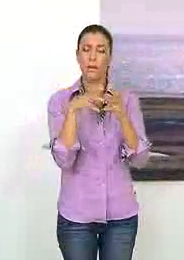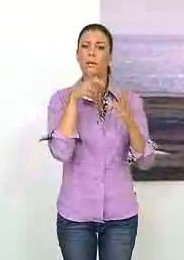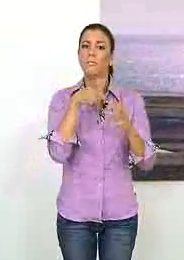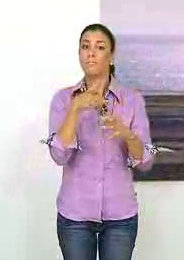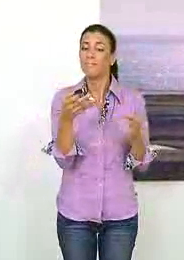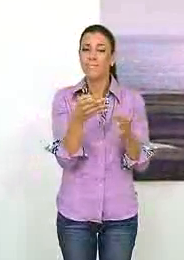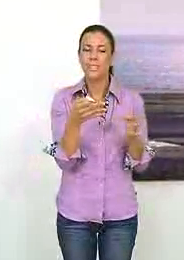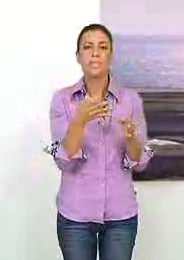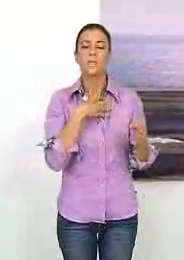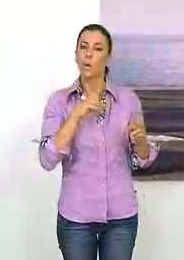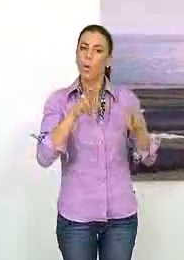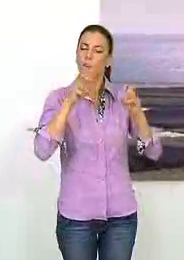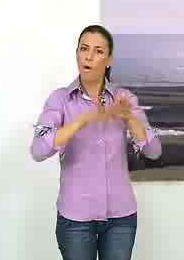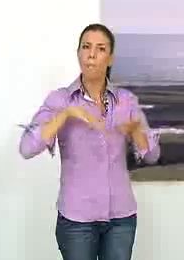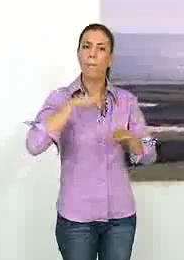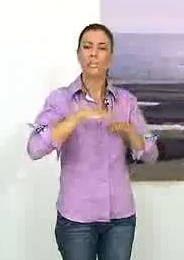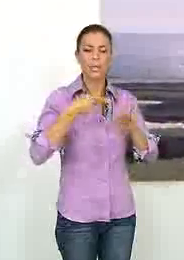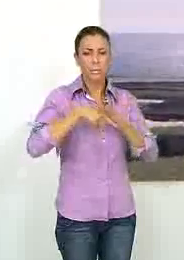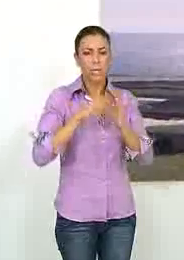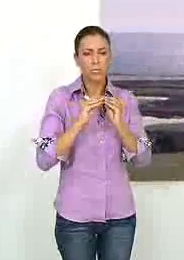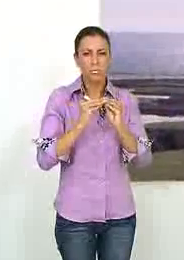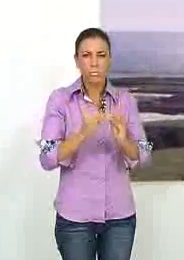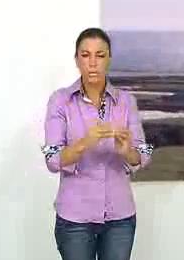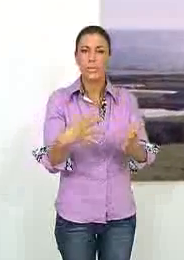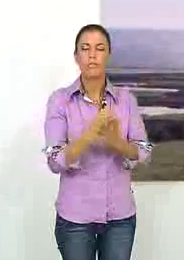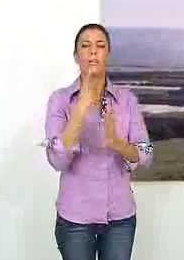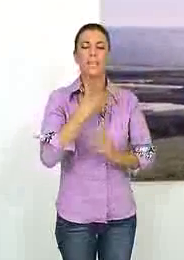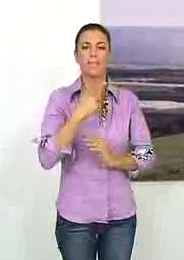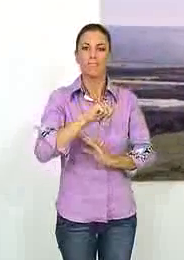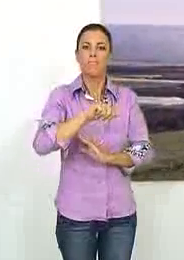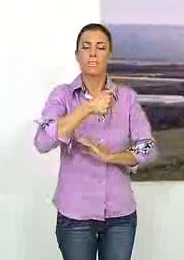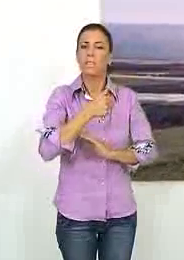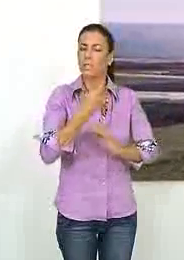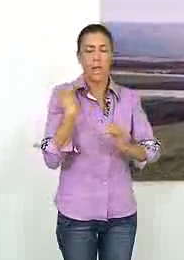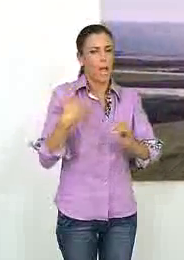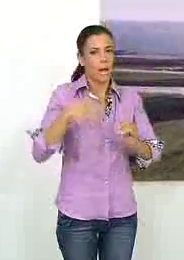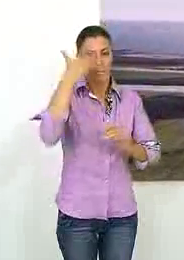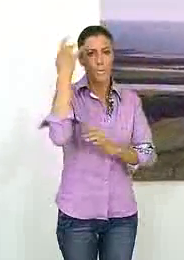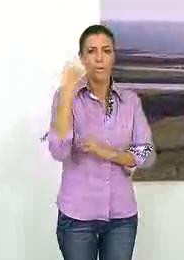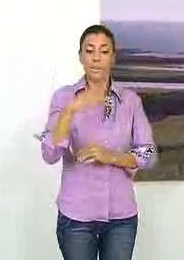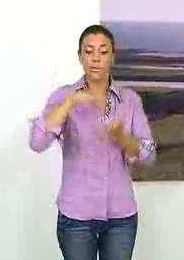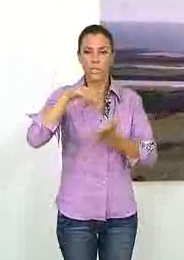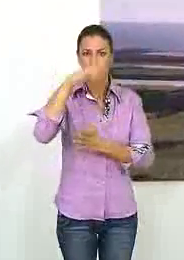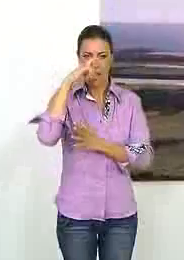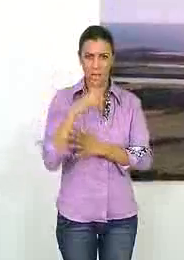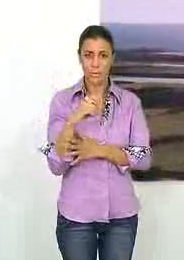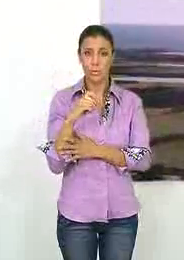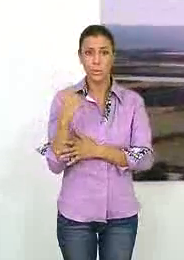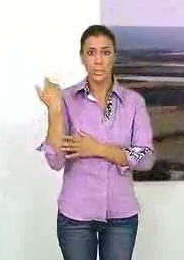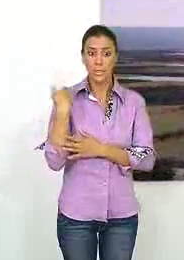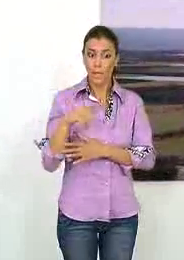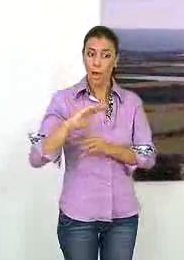viene a ser un nuevo paso en la tramitación del documento que permitirá su aprobación de manera definitiva este mismo año. Una vez